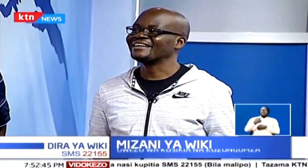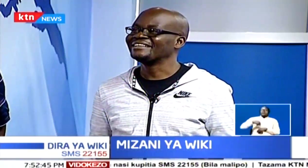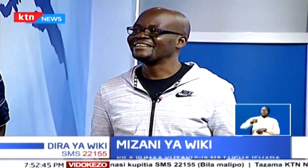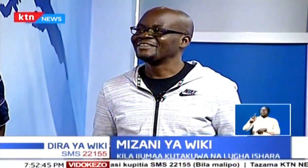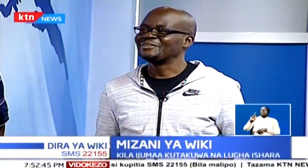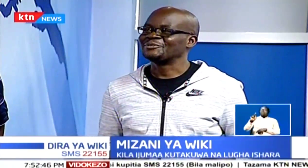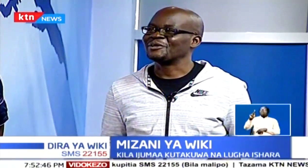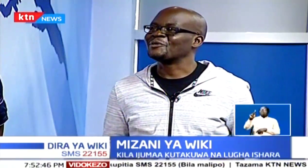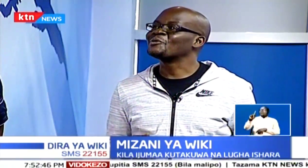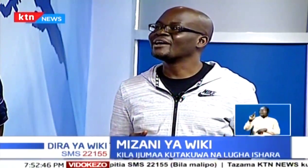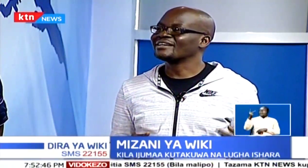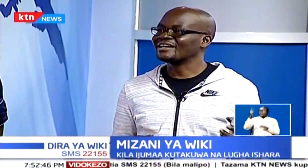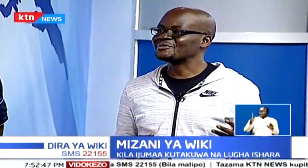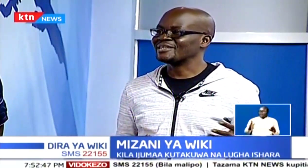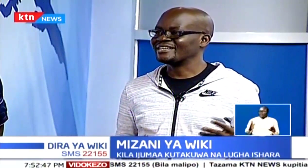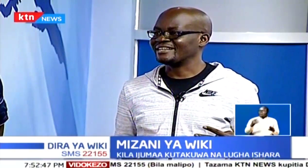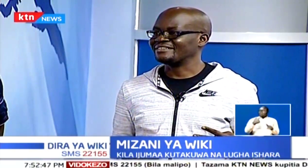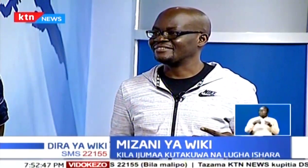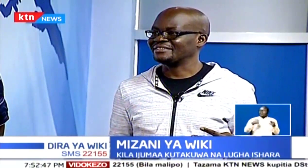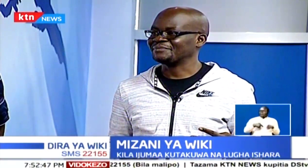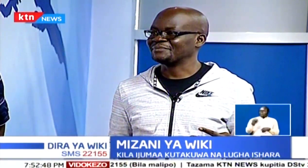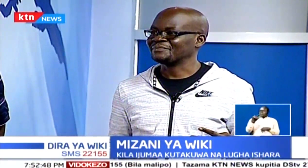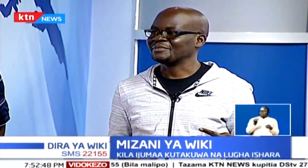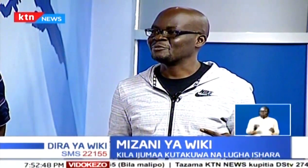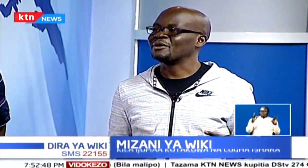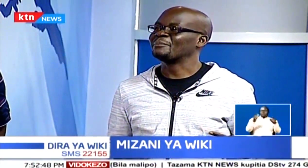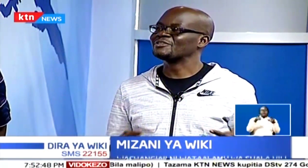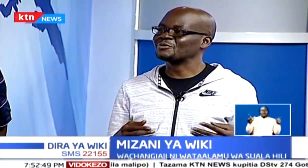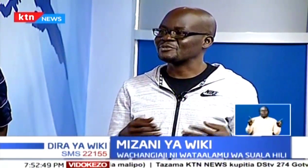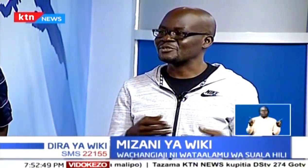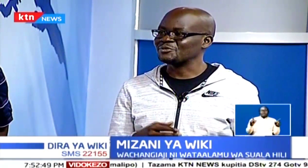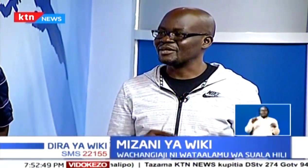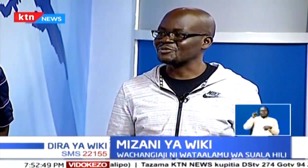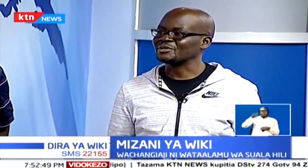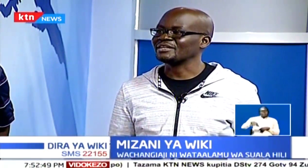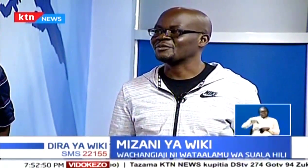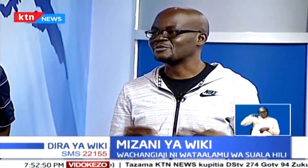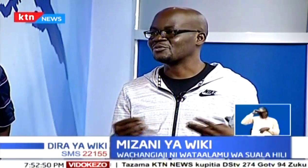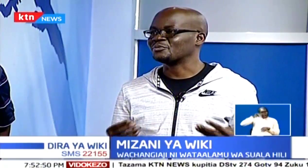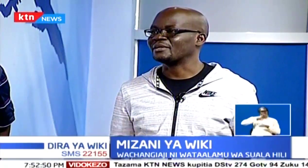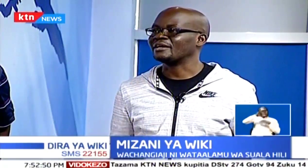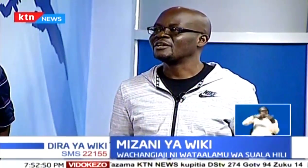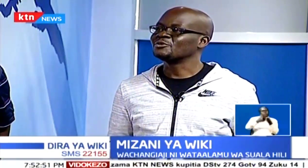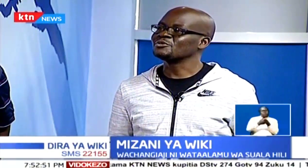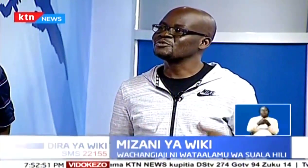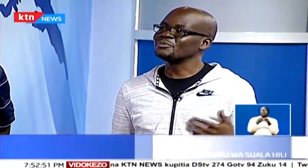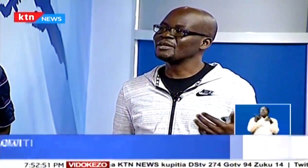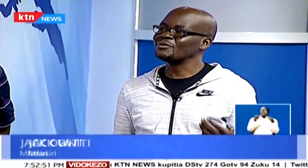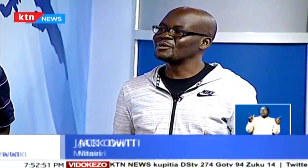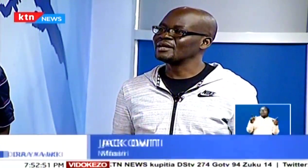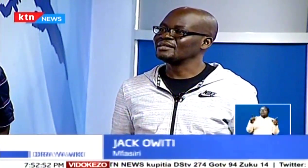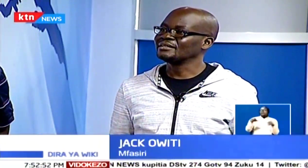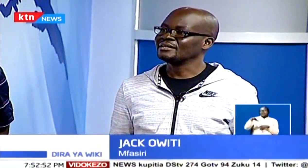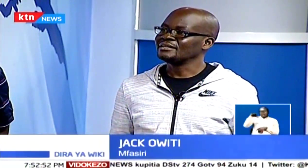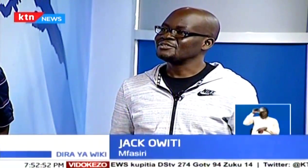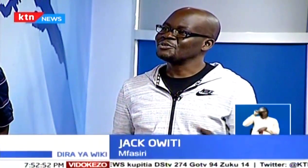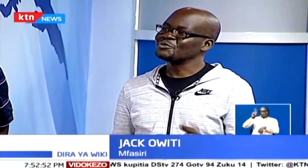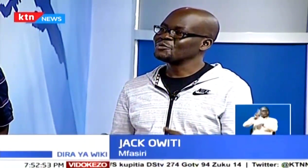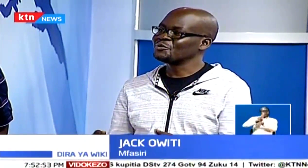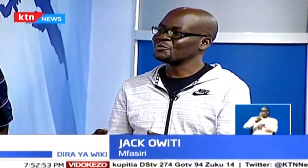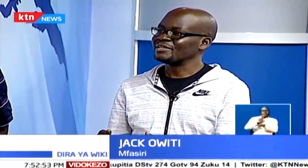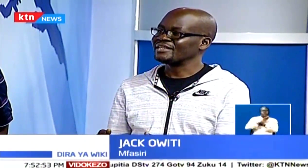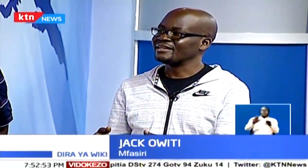tuko inchi moja, tunaluga tatu za kitaifa. Na. Tunapaswa kuzijua azote na kuzitumia. Na. Tuhitumia luga,